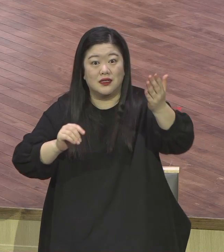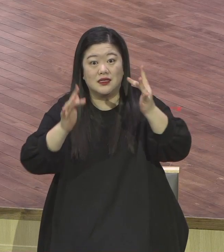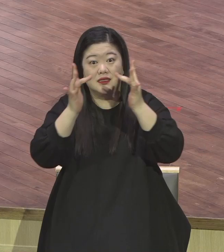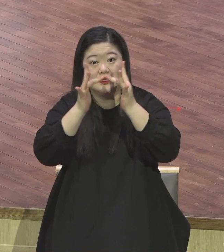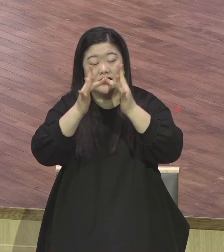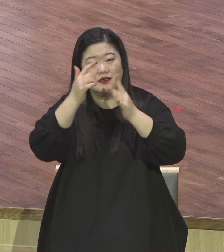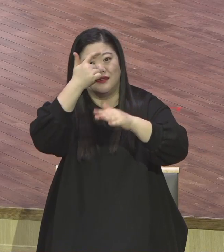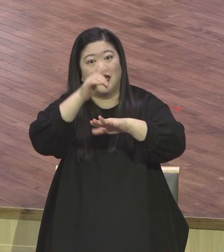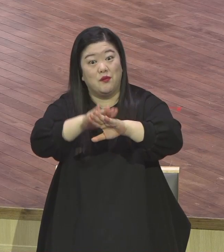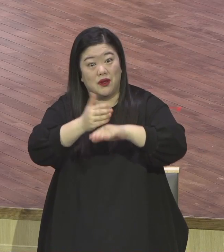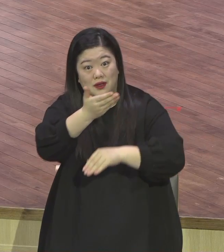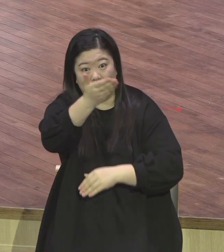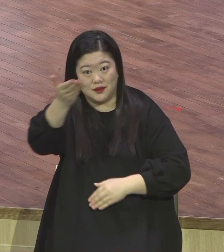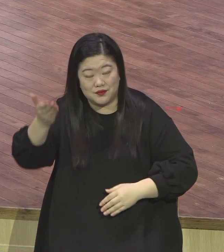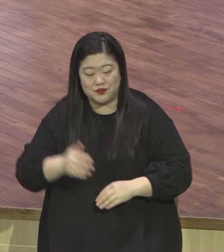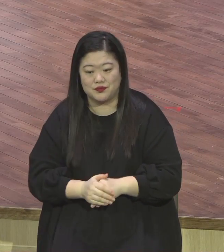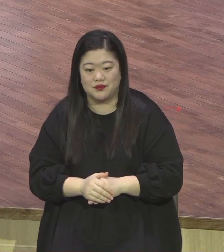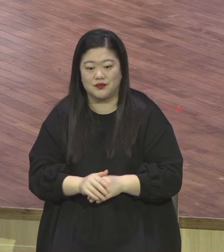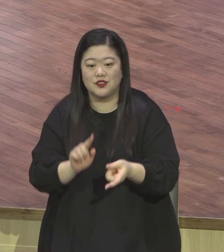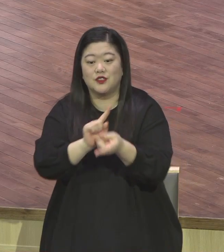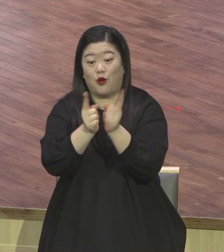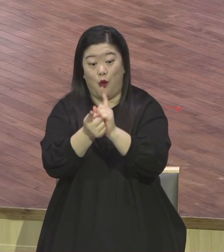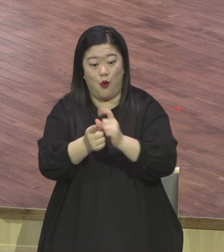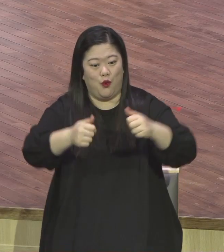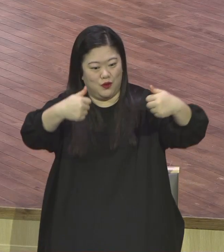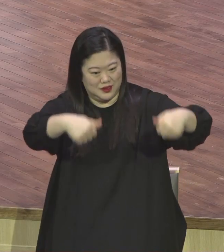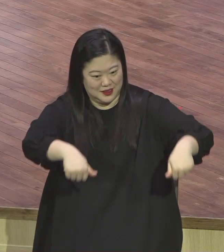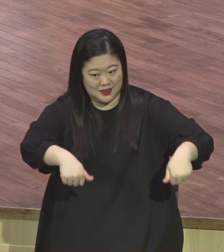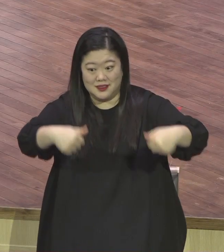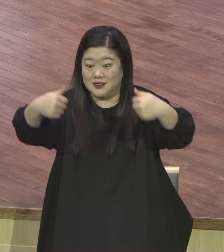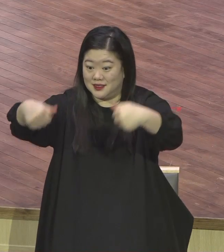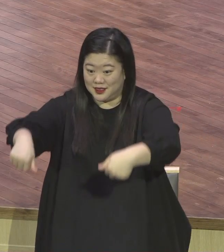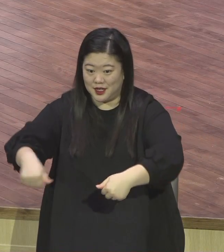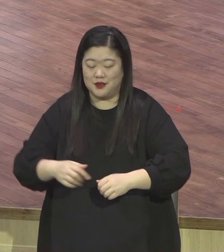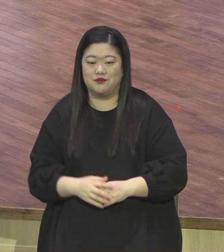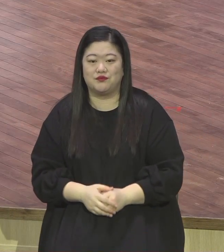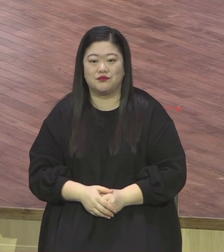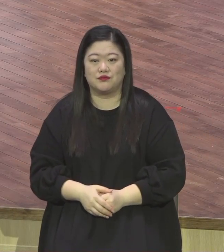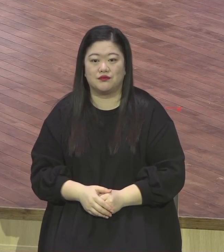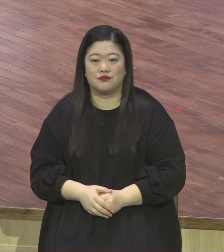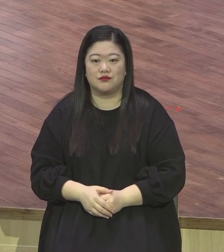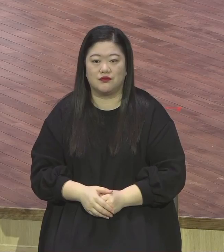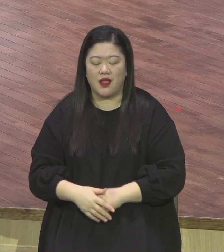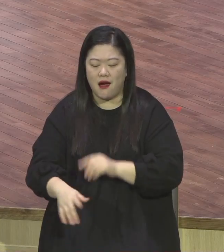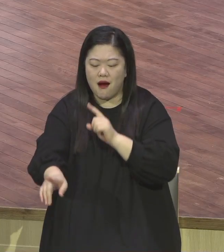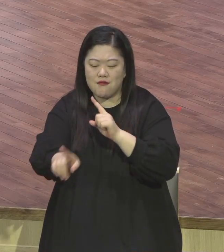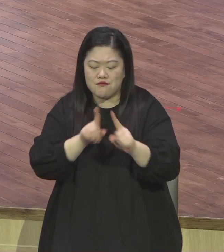나오시니까 함께 해외성도 같이 서로 다 인사합시다. 말씀 중심의 사람이 됩시다.